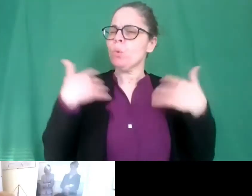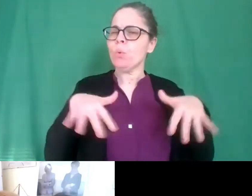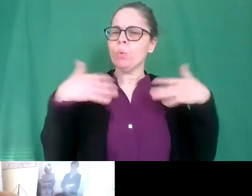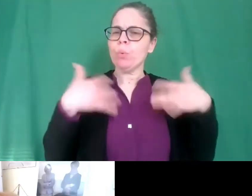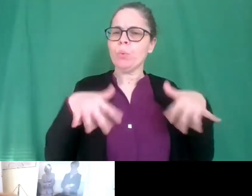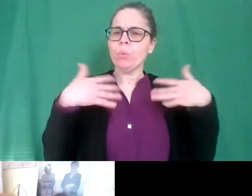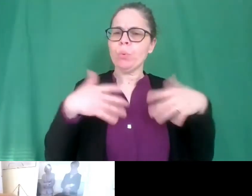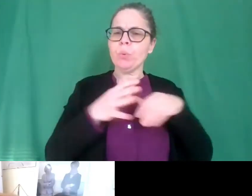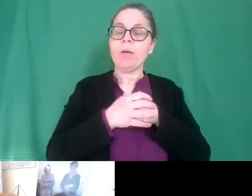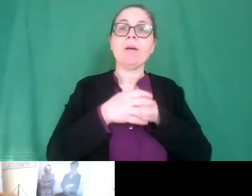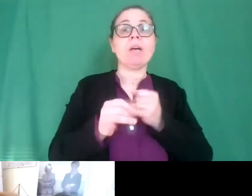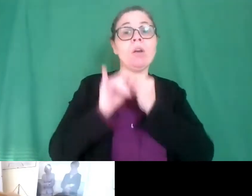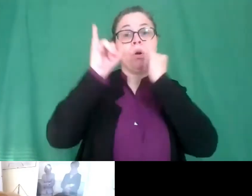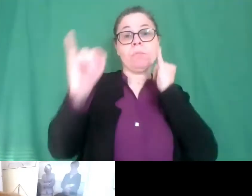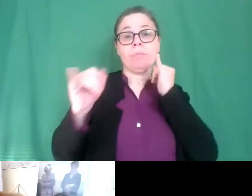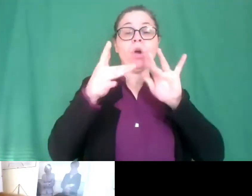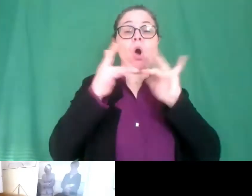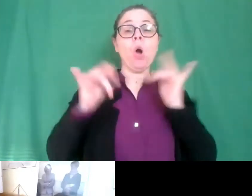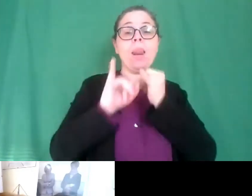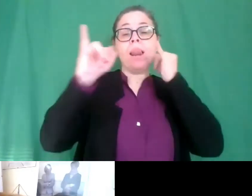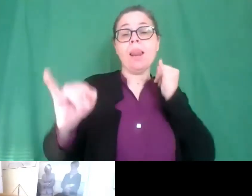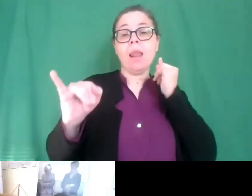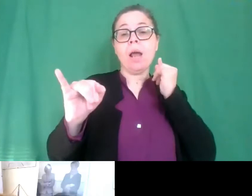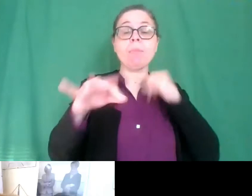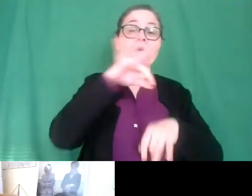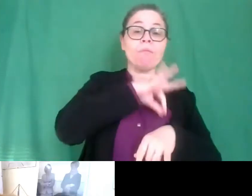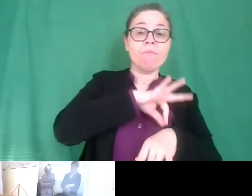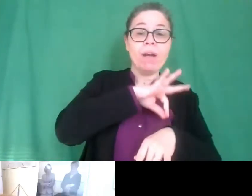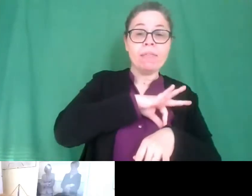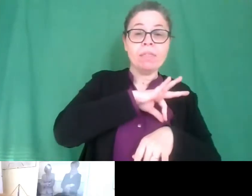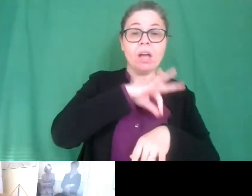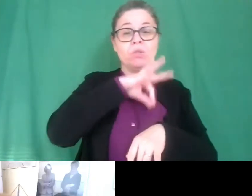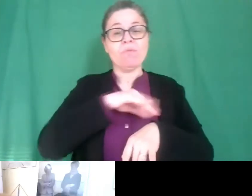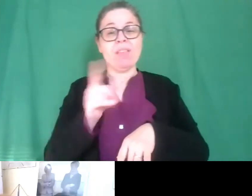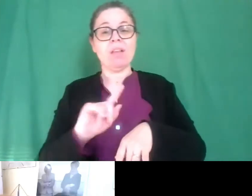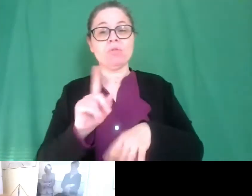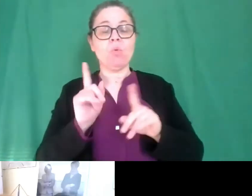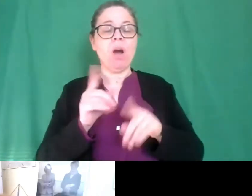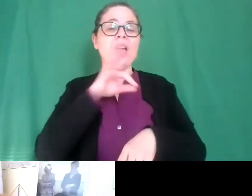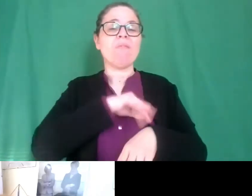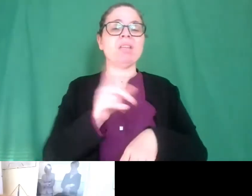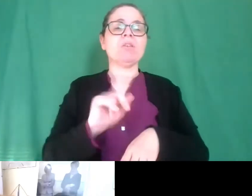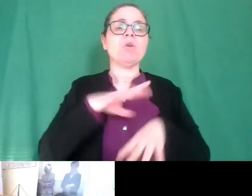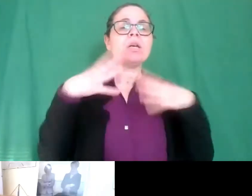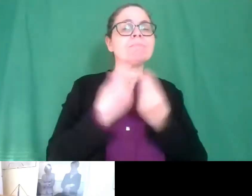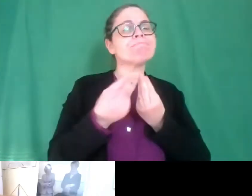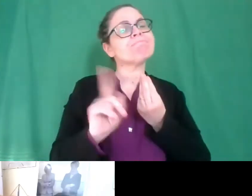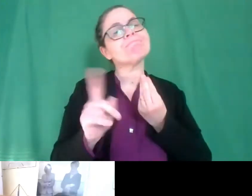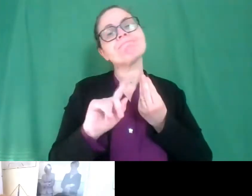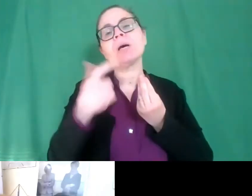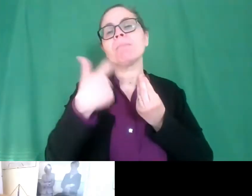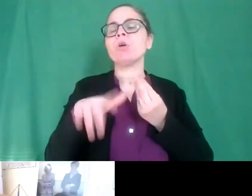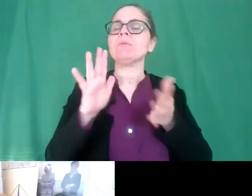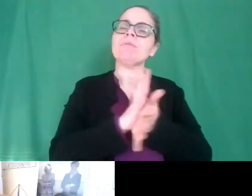svantaggi di essere a distanza lo svantaggio è che non ci vediamo e e che non siamo insieme perché era una bellissima